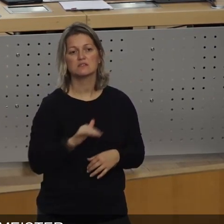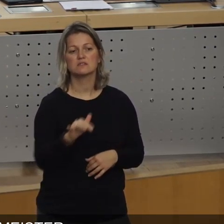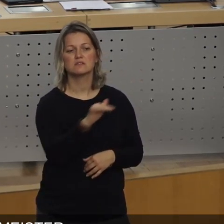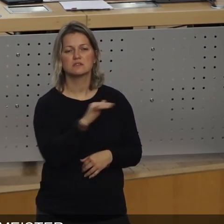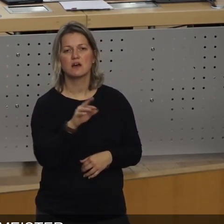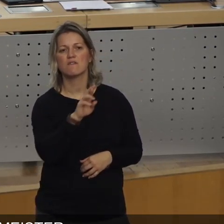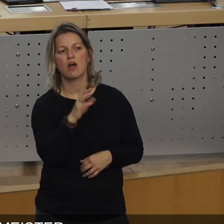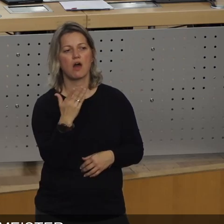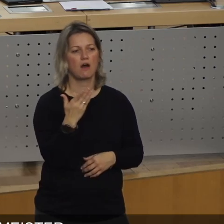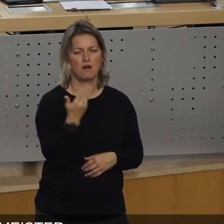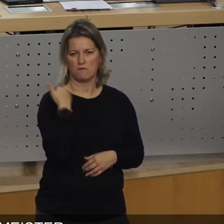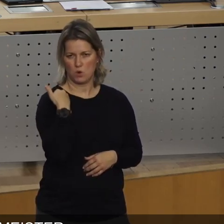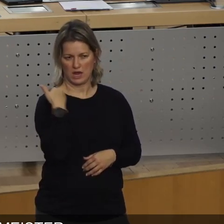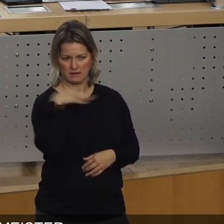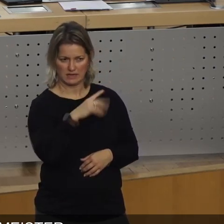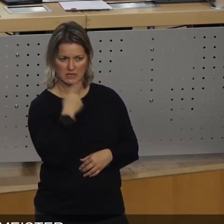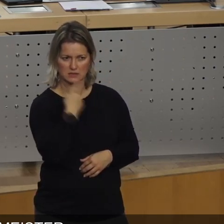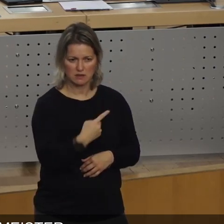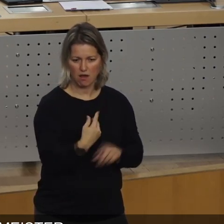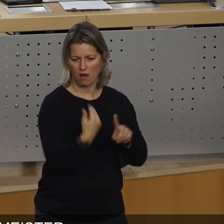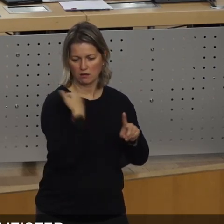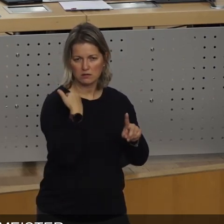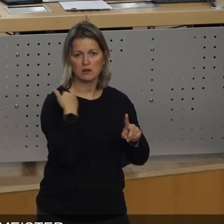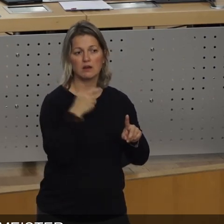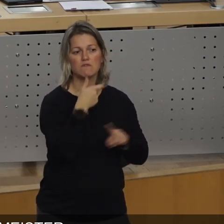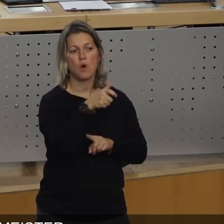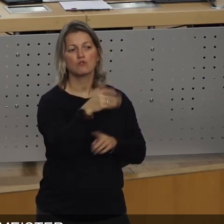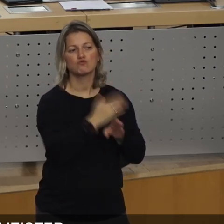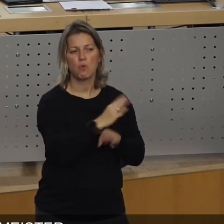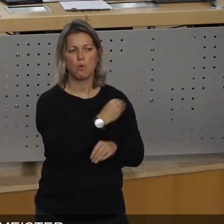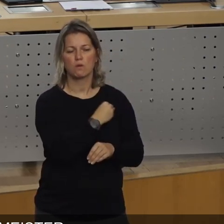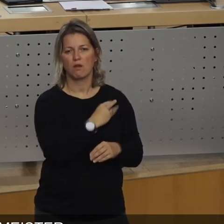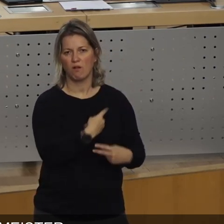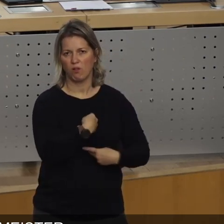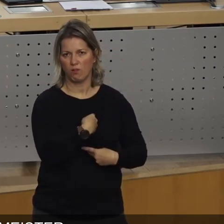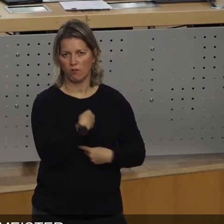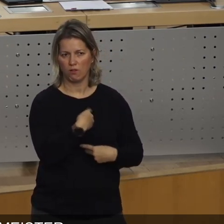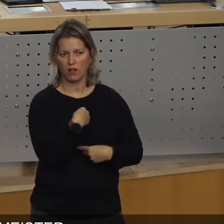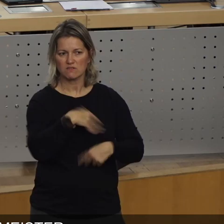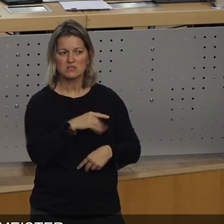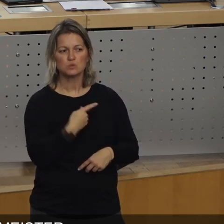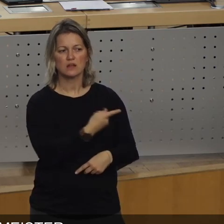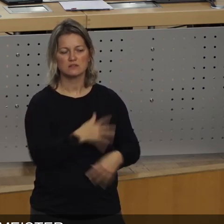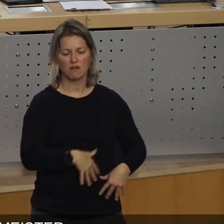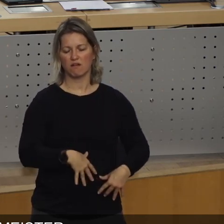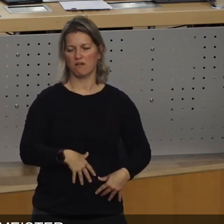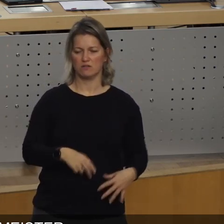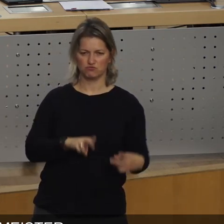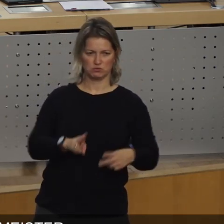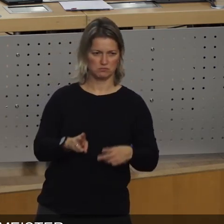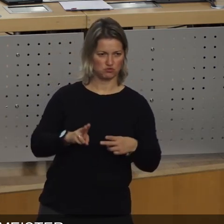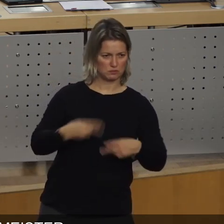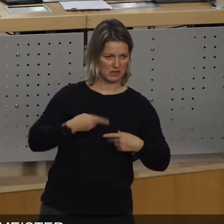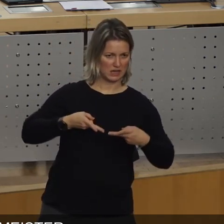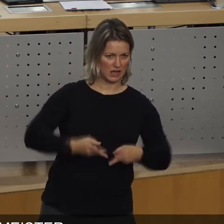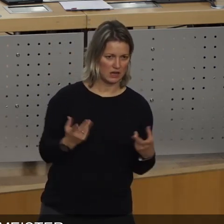die uns in den letzten Wochen schon das Leben schwer gemacht haben, als Stadt in diesem